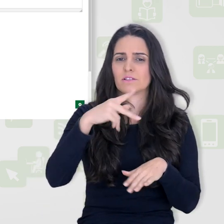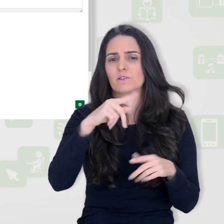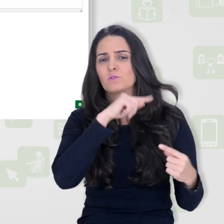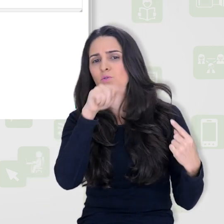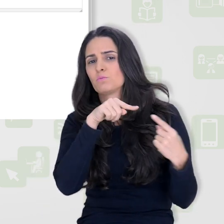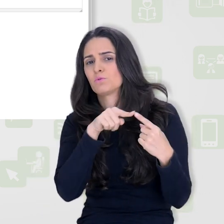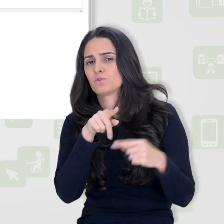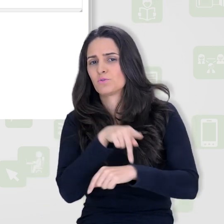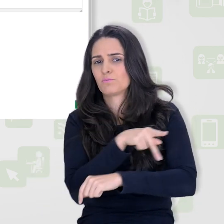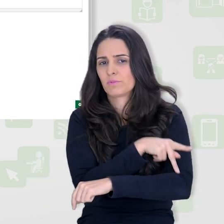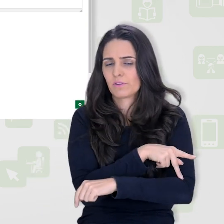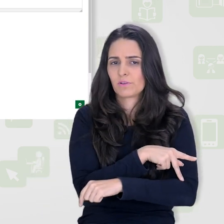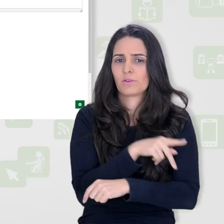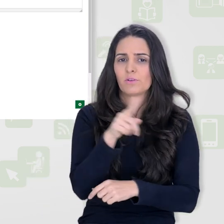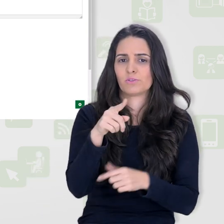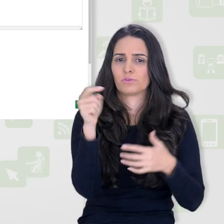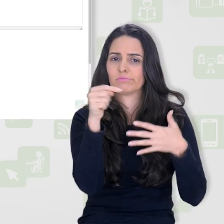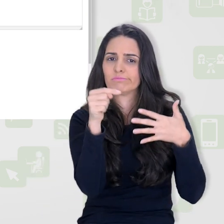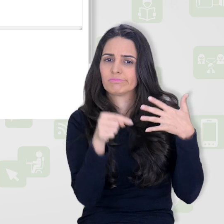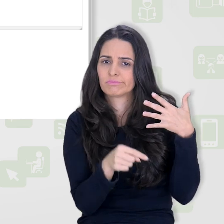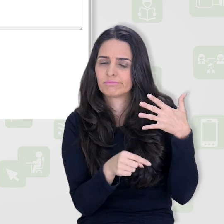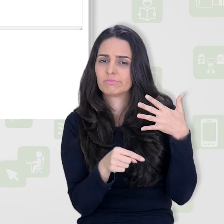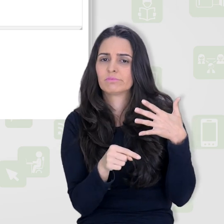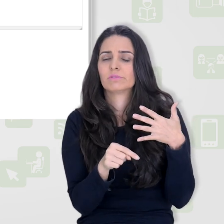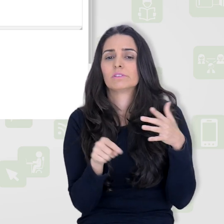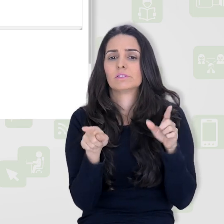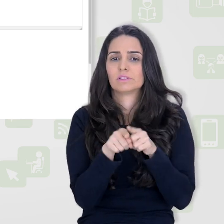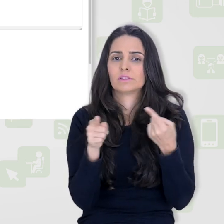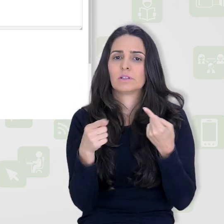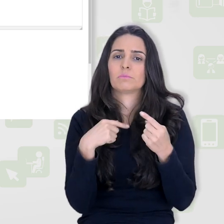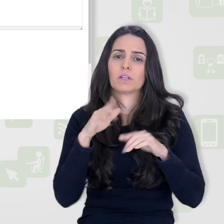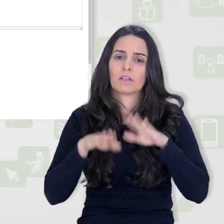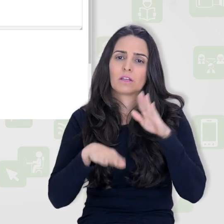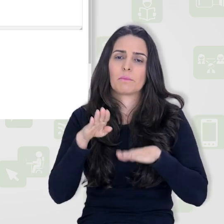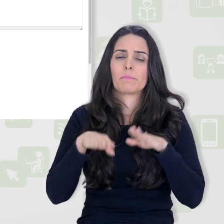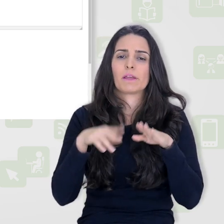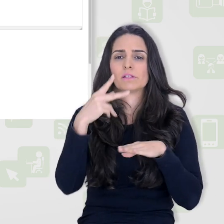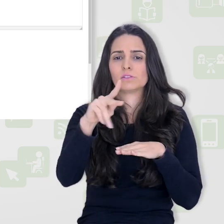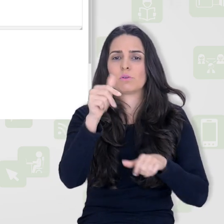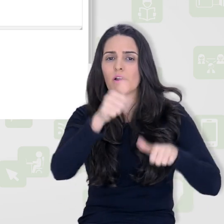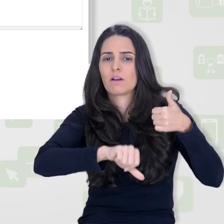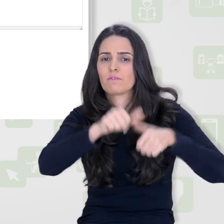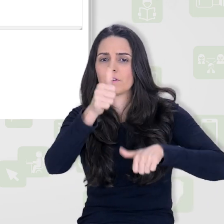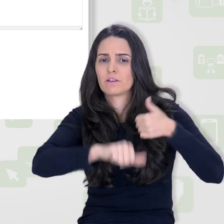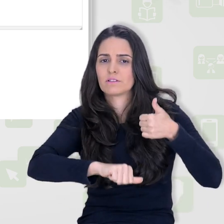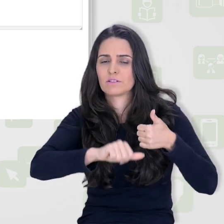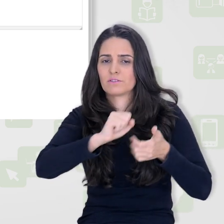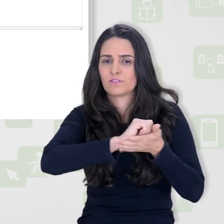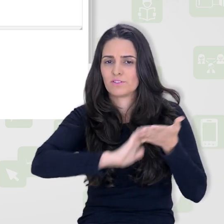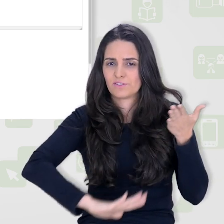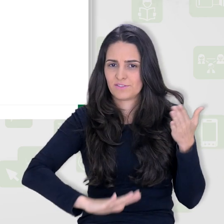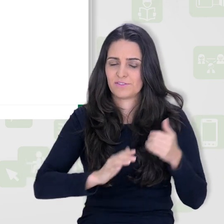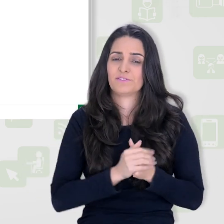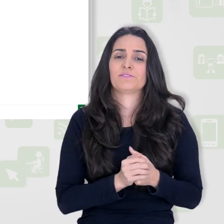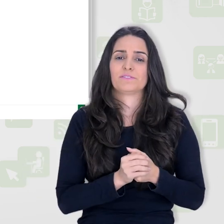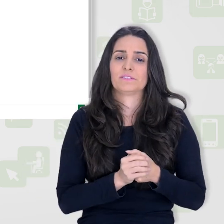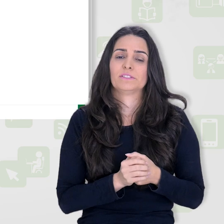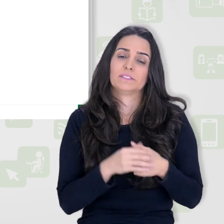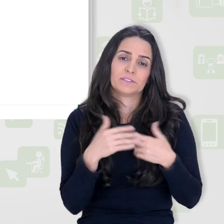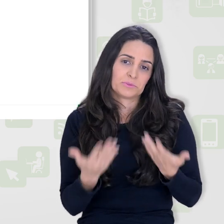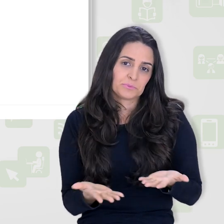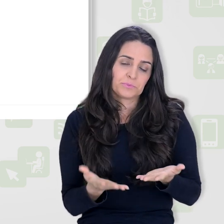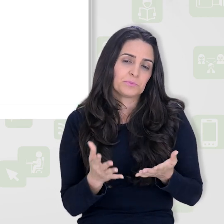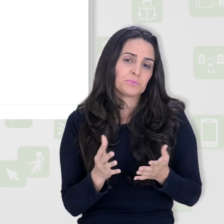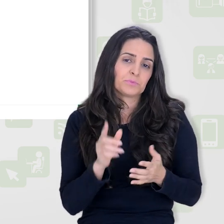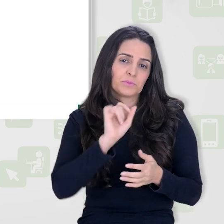com seus objetivos pedagógicos, seus critérios e gradação na avaliação da atividade. E aqui,